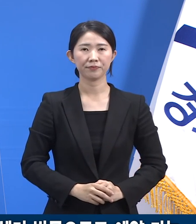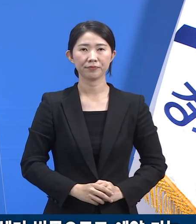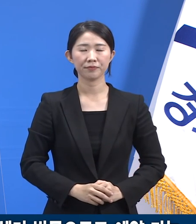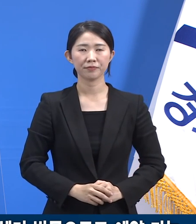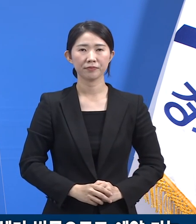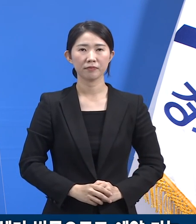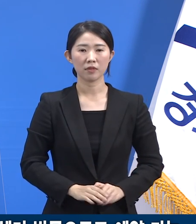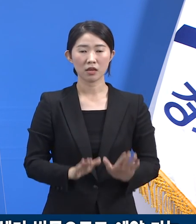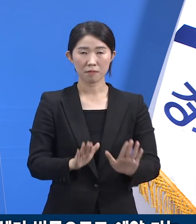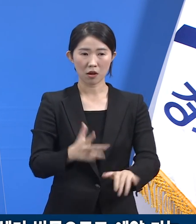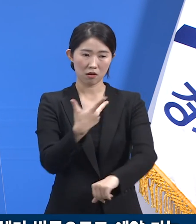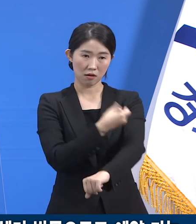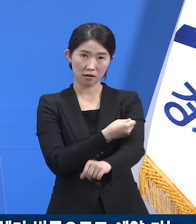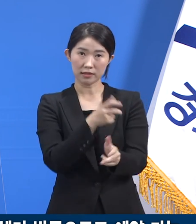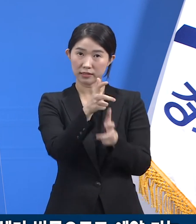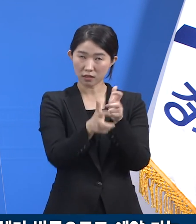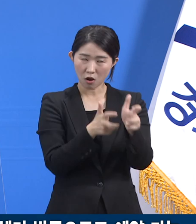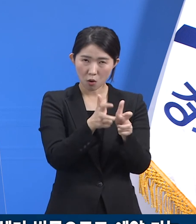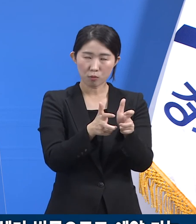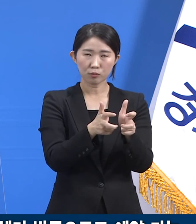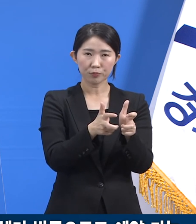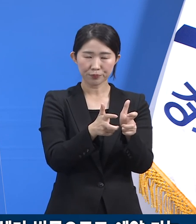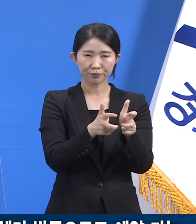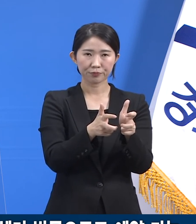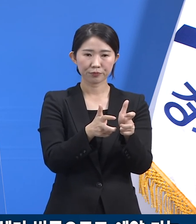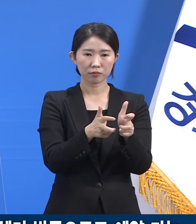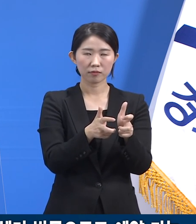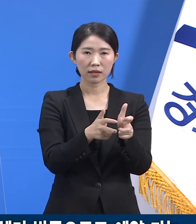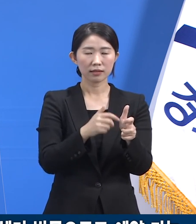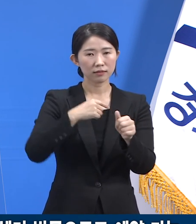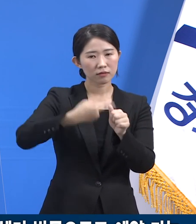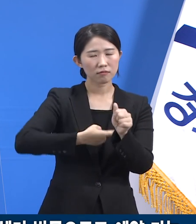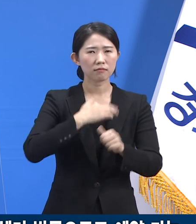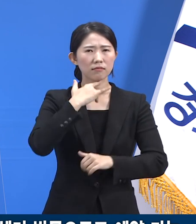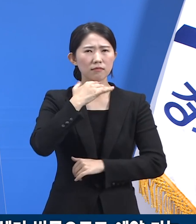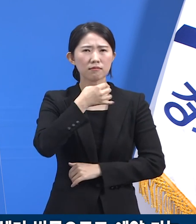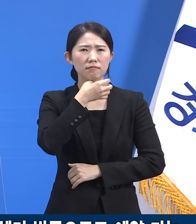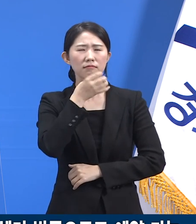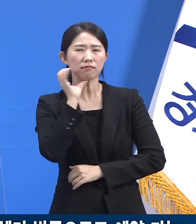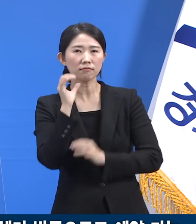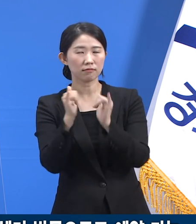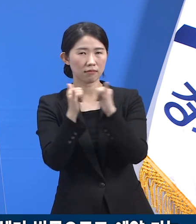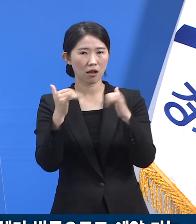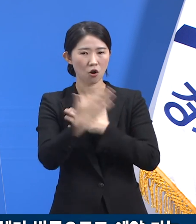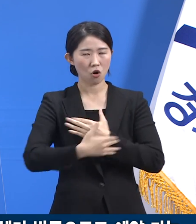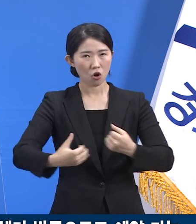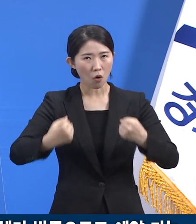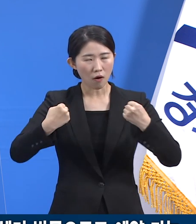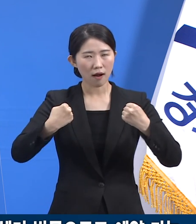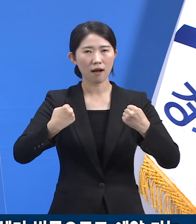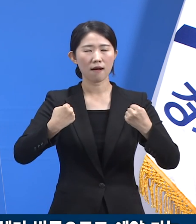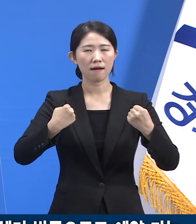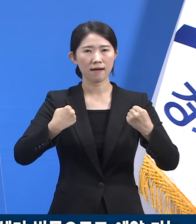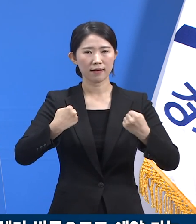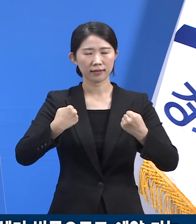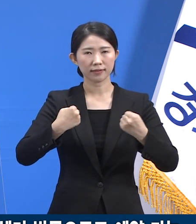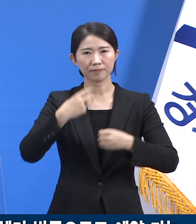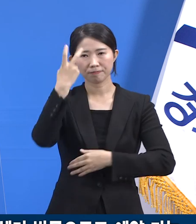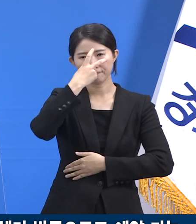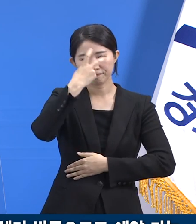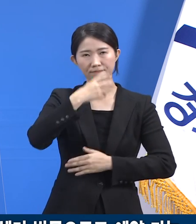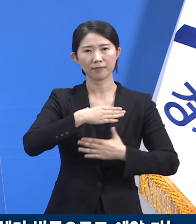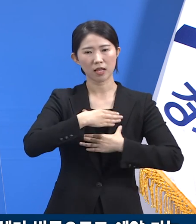예방접종 사업을 통해 고위험군의 건강을 안전하게 지켜내고 경제, 문화, 교육 등